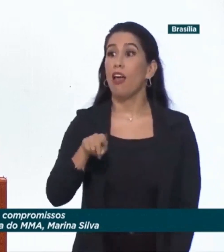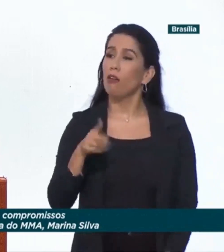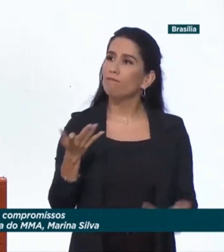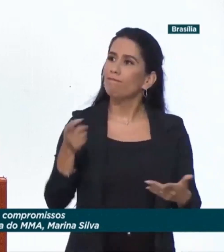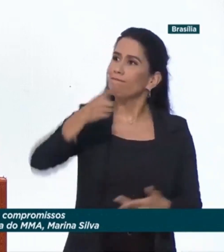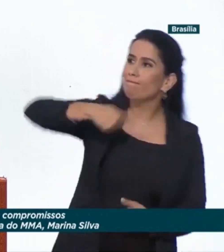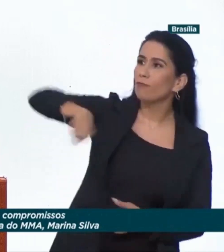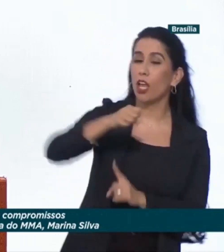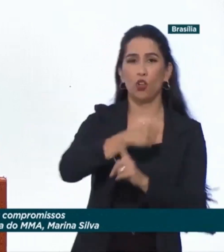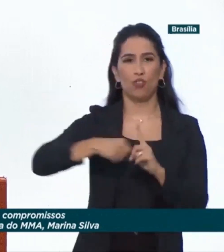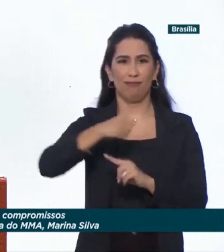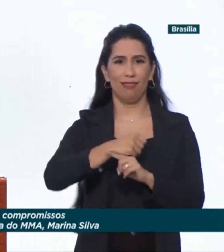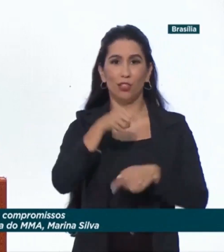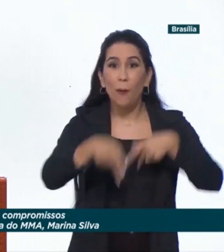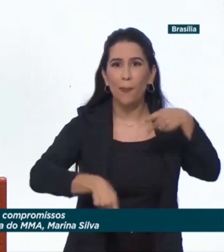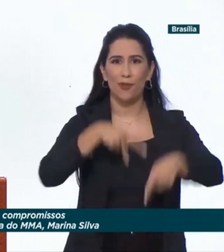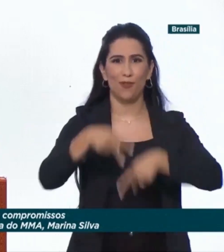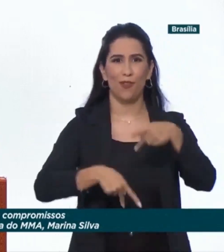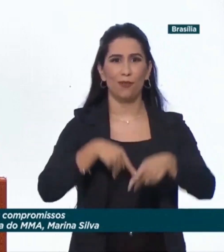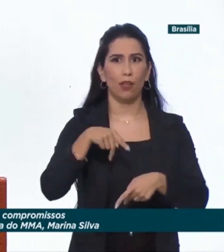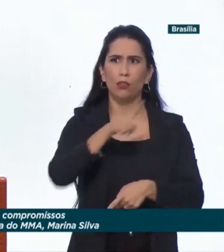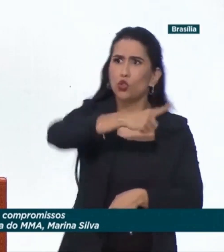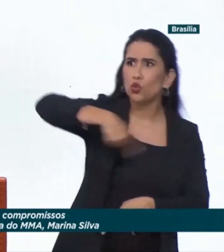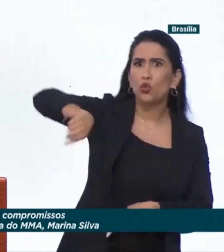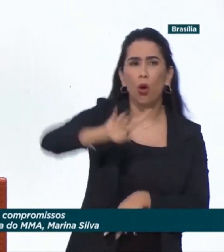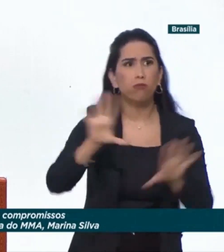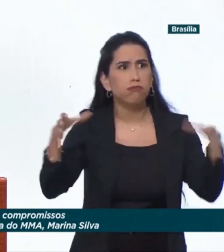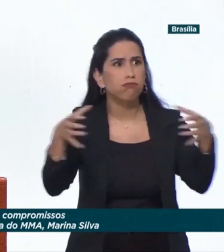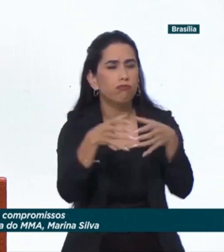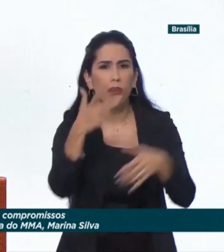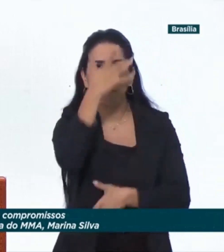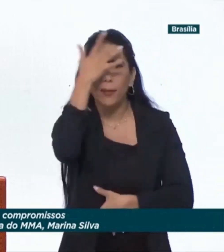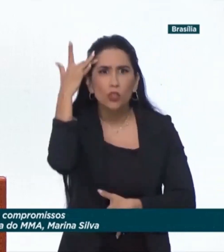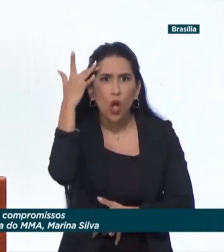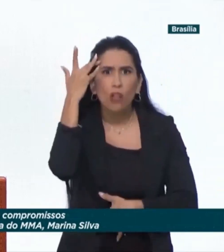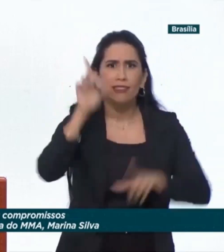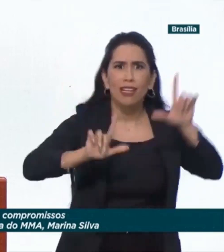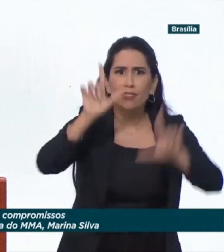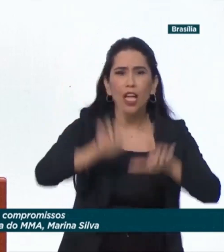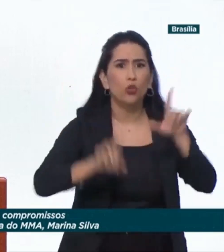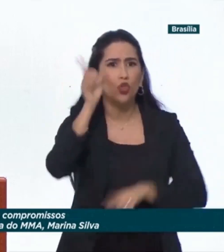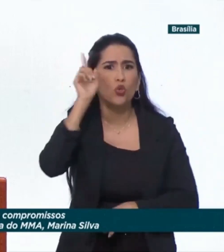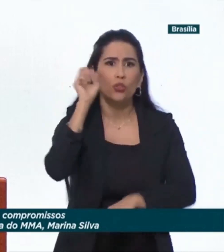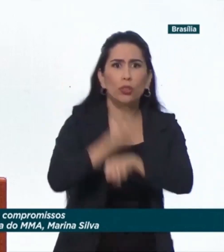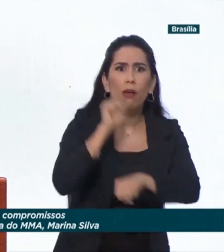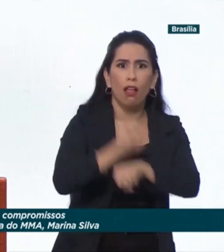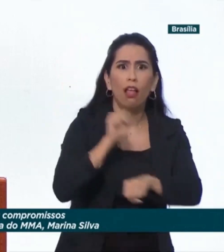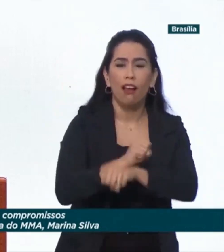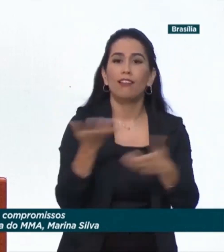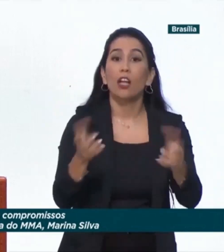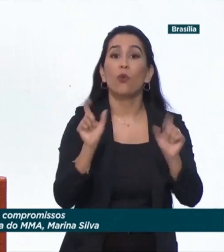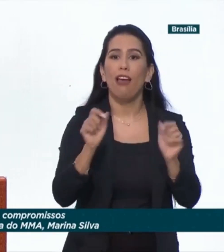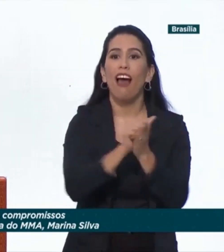como o fortalecimento das parcerias internacionais para a proteção do meio ambiente. Ovacionada, ela terminou o